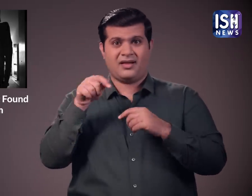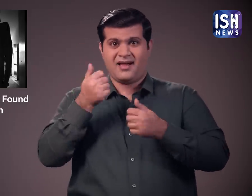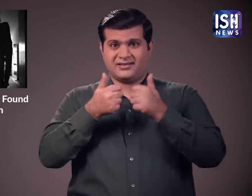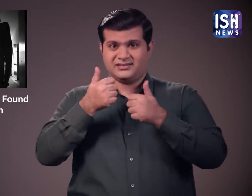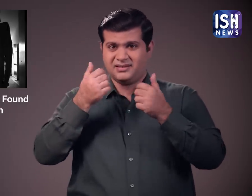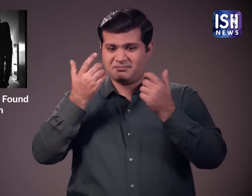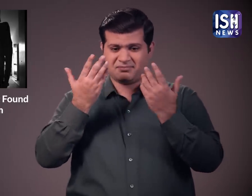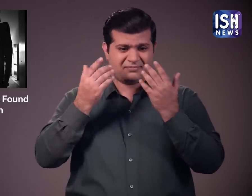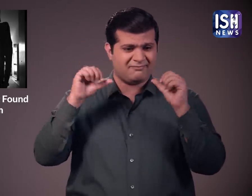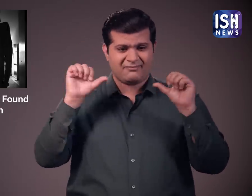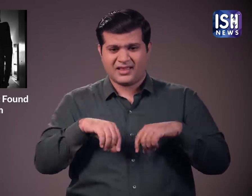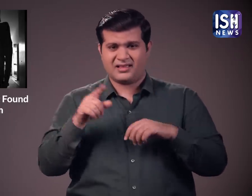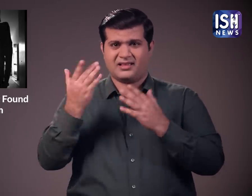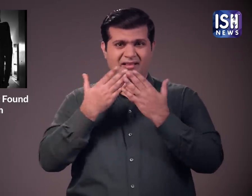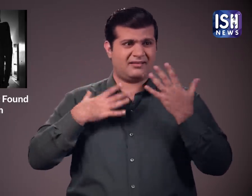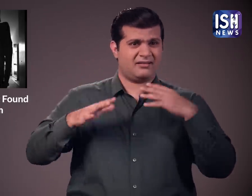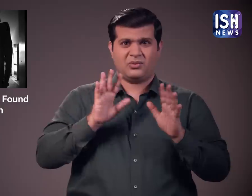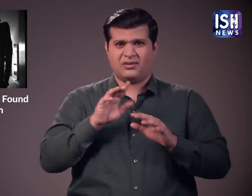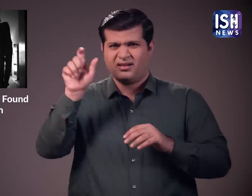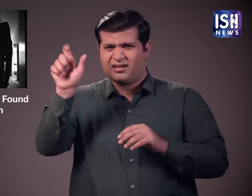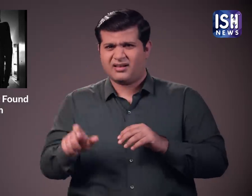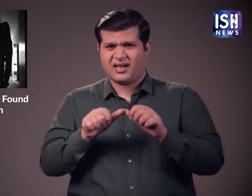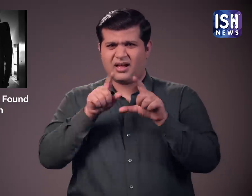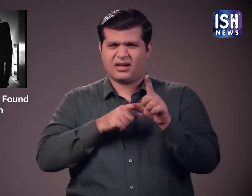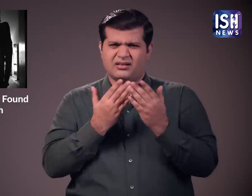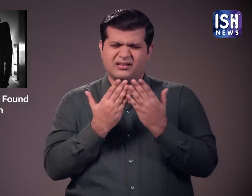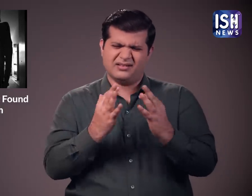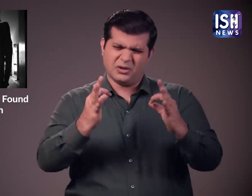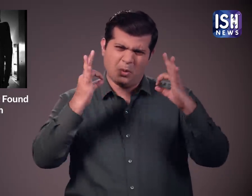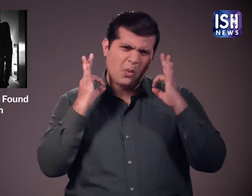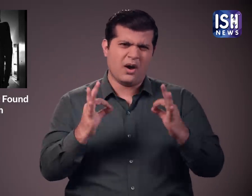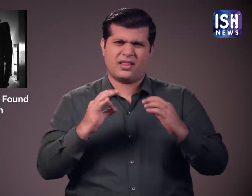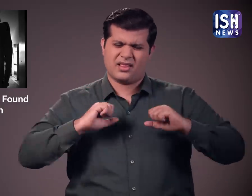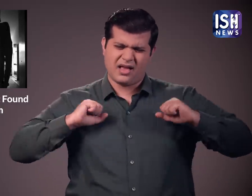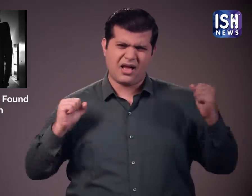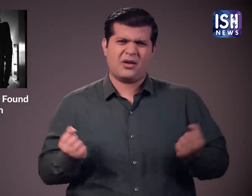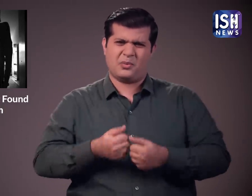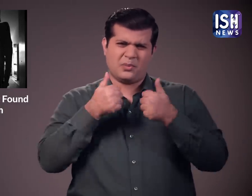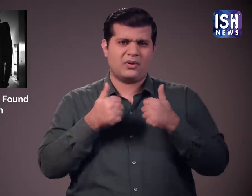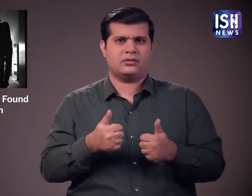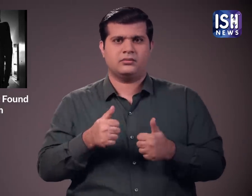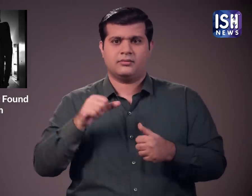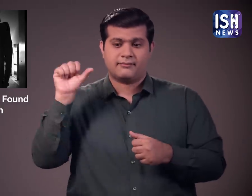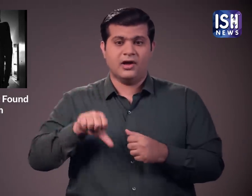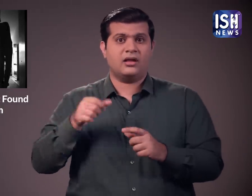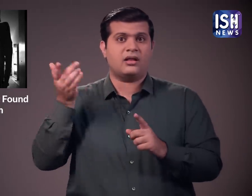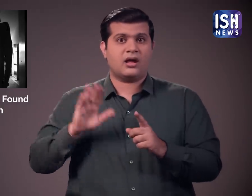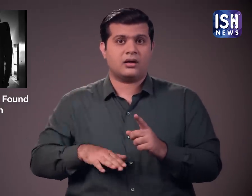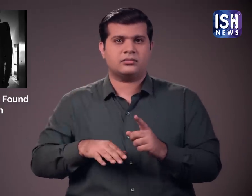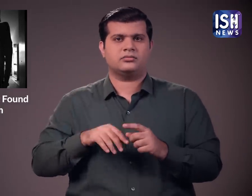पढ़ाई में अच्छी थी और मेहनती थी। वह लगातार और